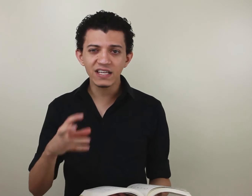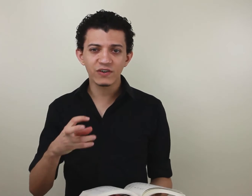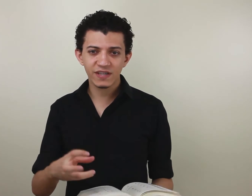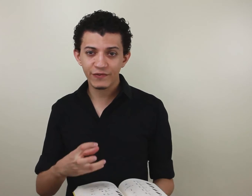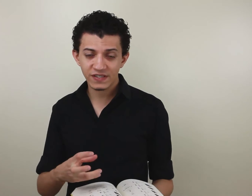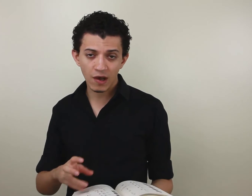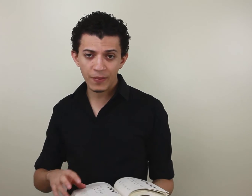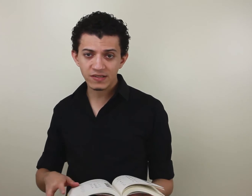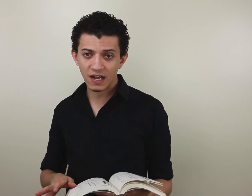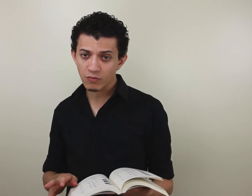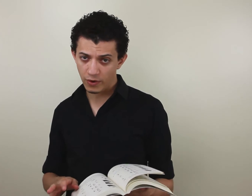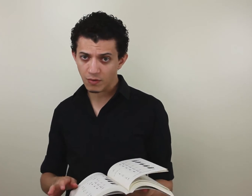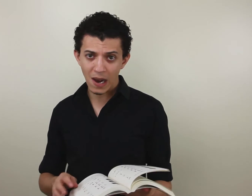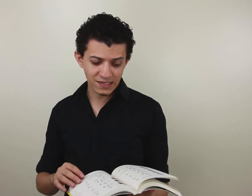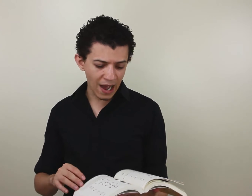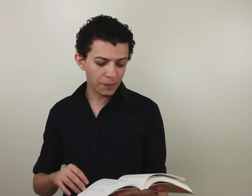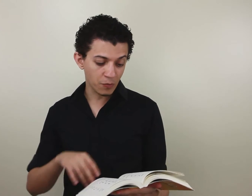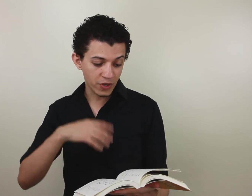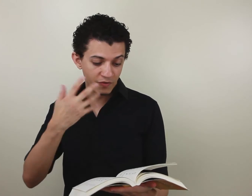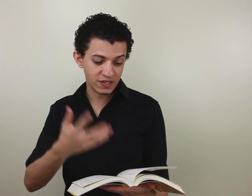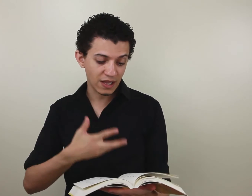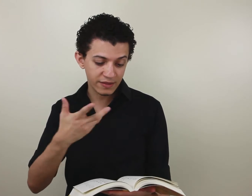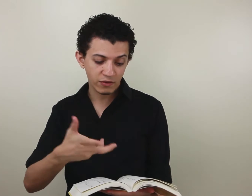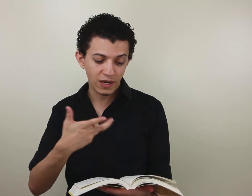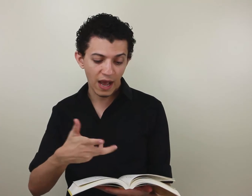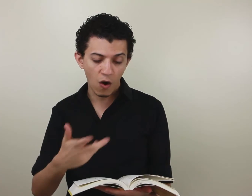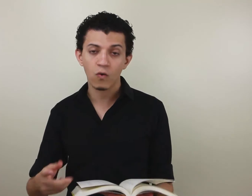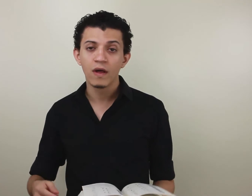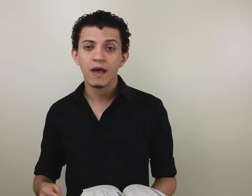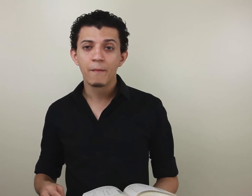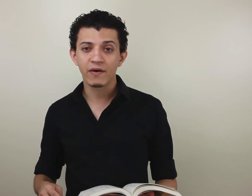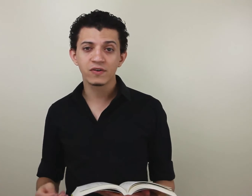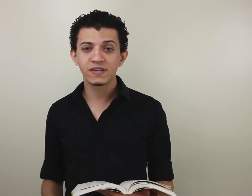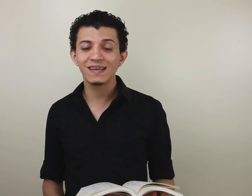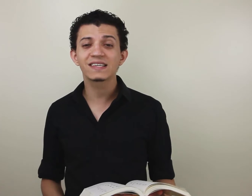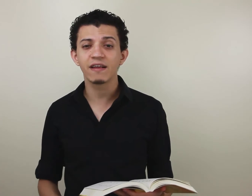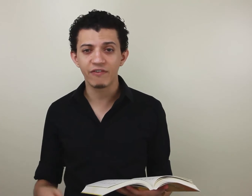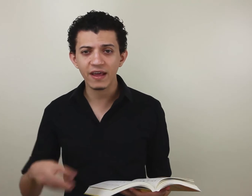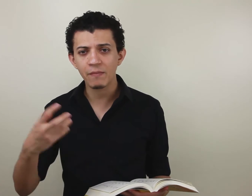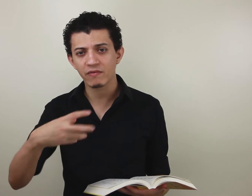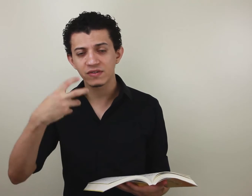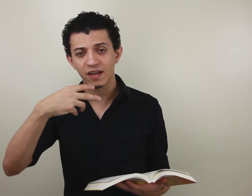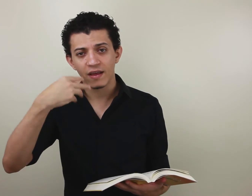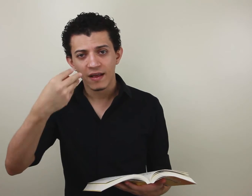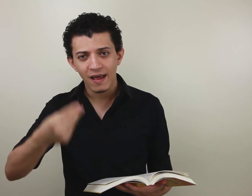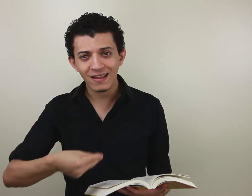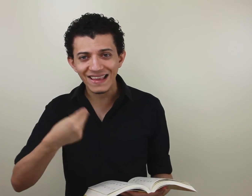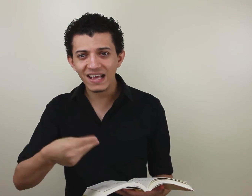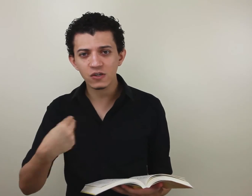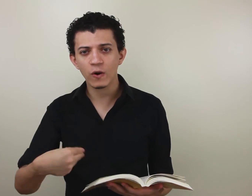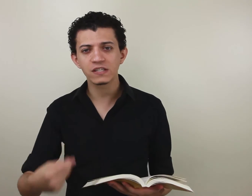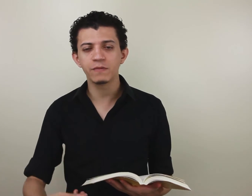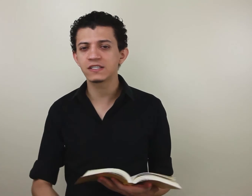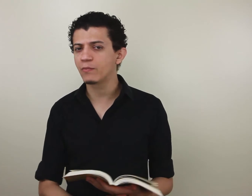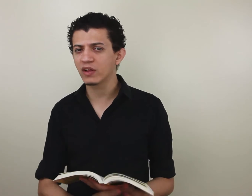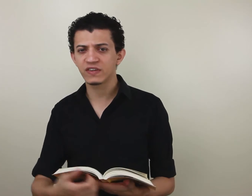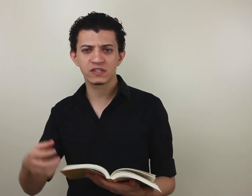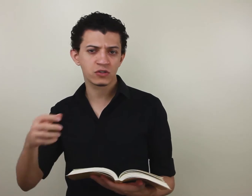de você fixar o aprendizado muito mais rápido, porque você está tendo ali algo para você escrever, para você reter esse conhecimento, você pode fazer suas